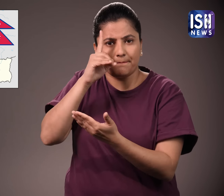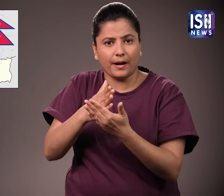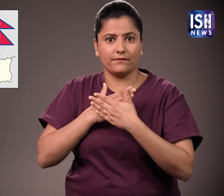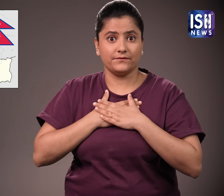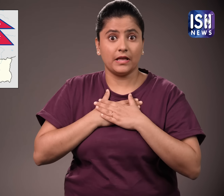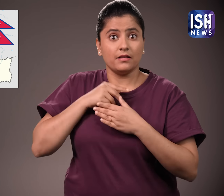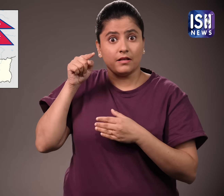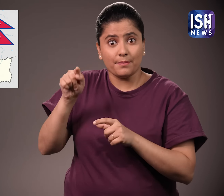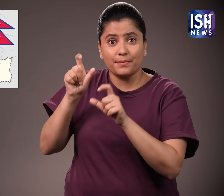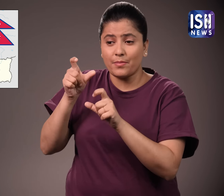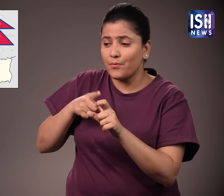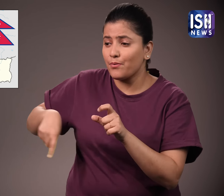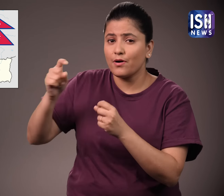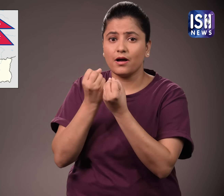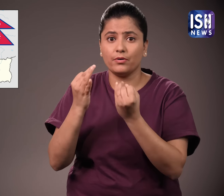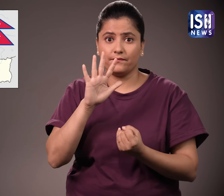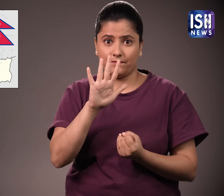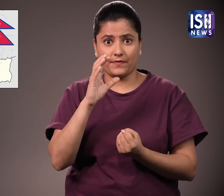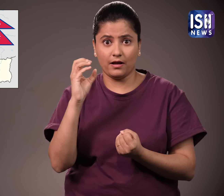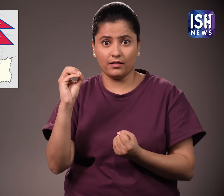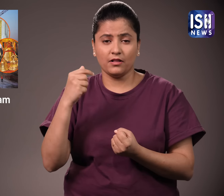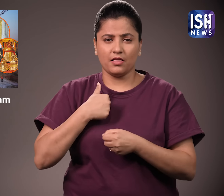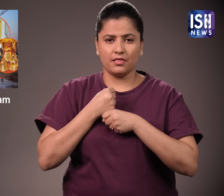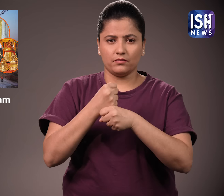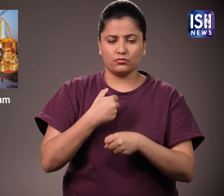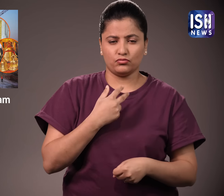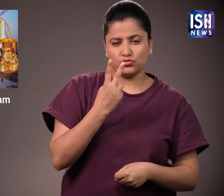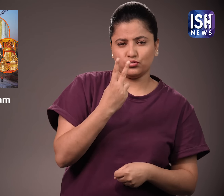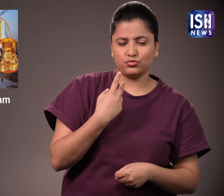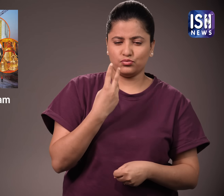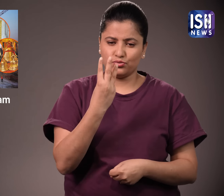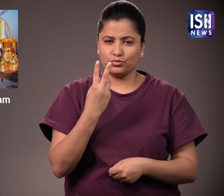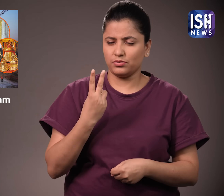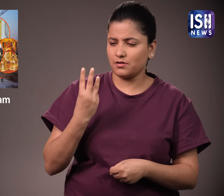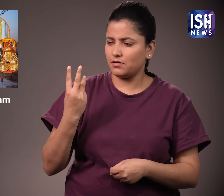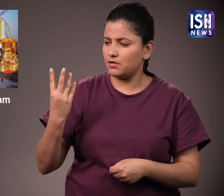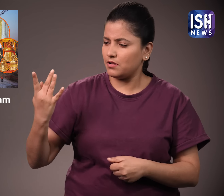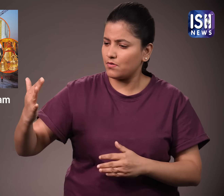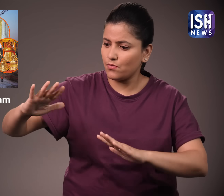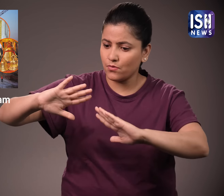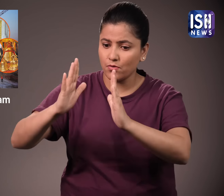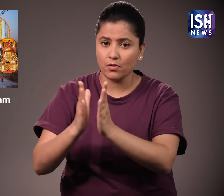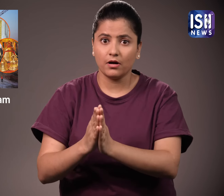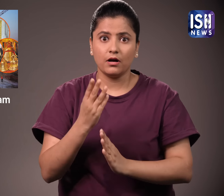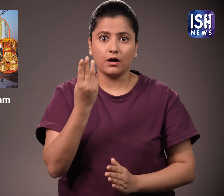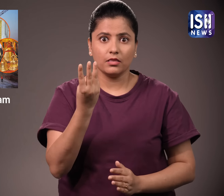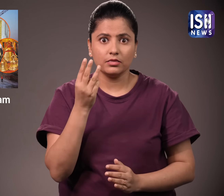500 लोगों ने 3000 वस्तुवे उपहार में दी जिन में चांदी के जूते, आभुशन,